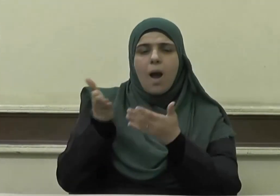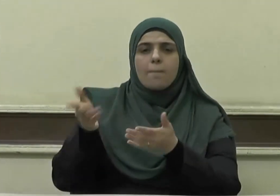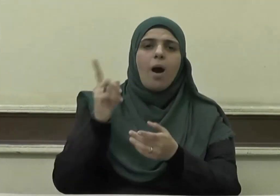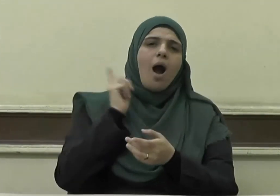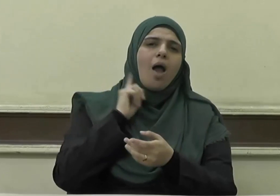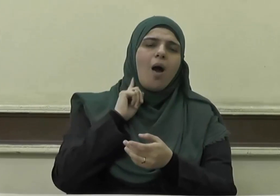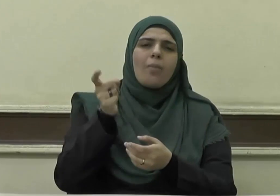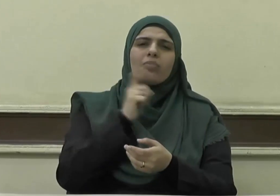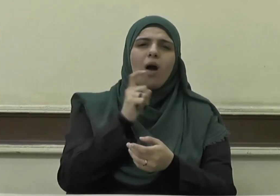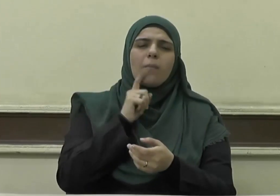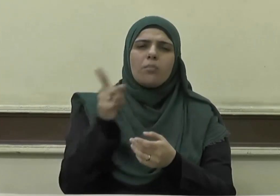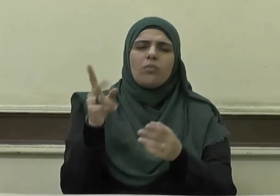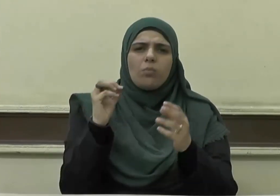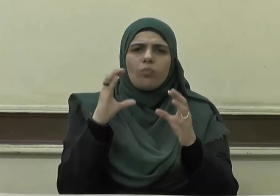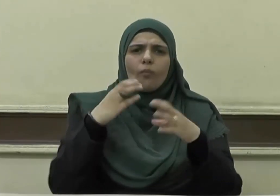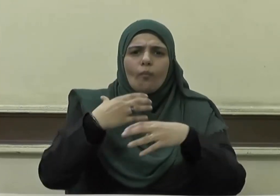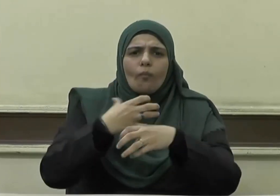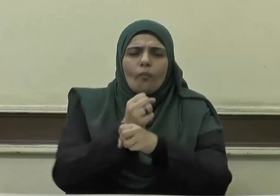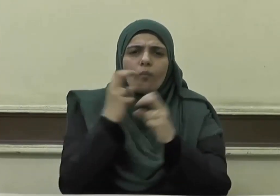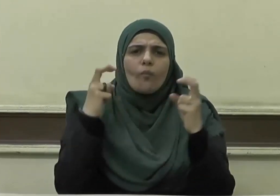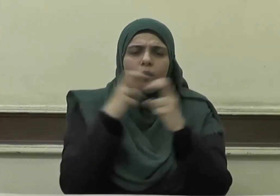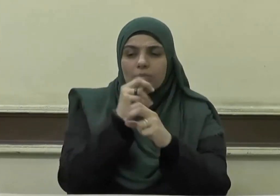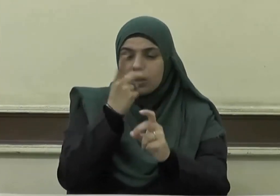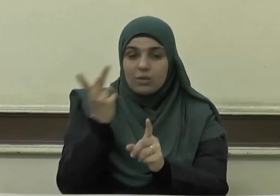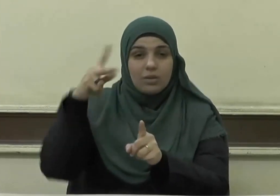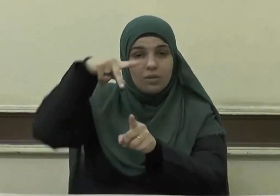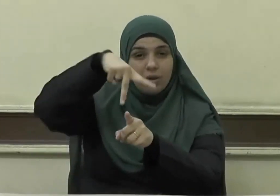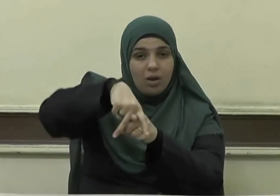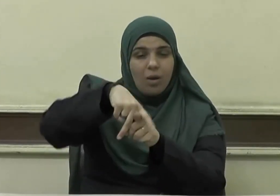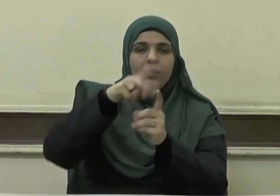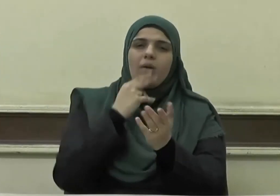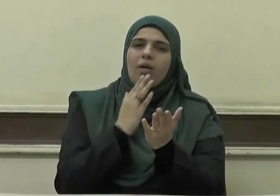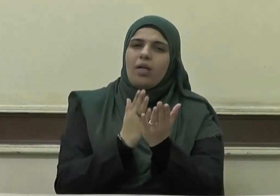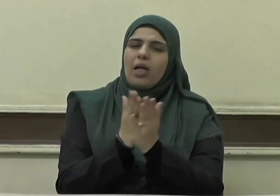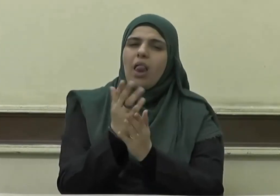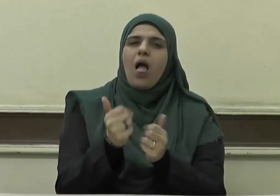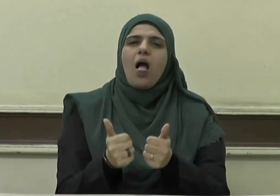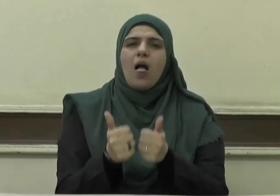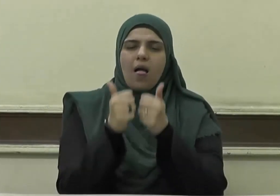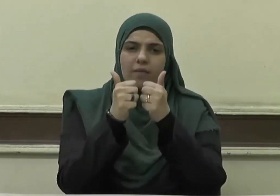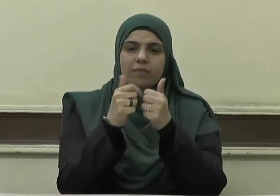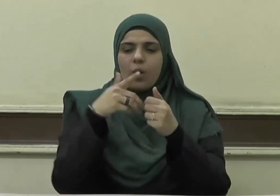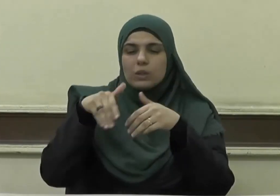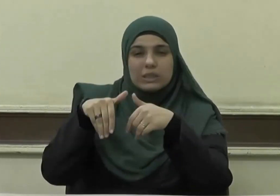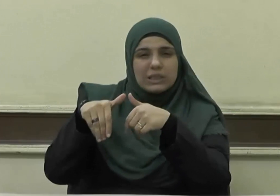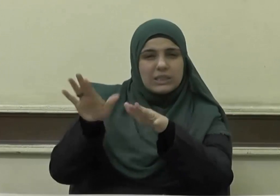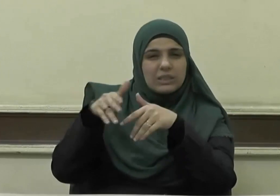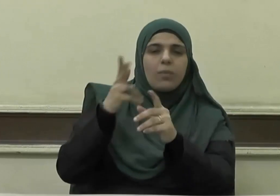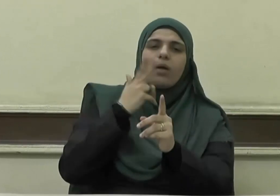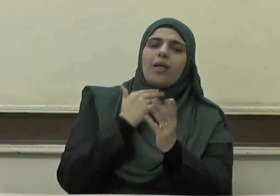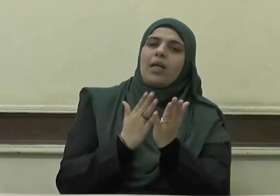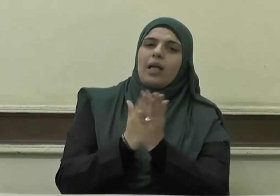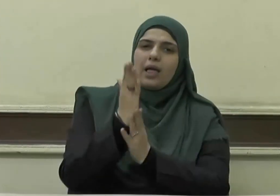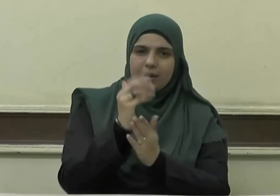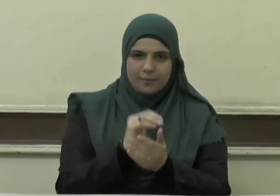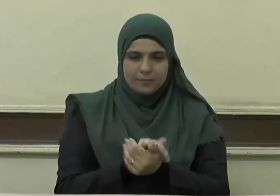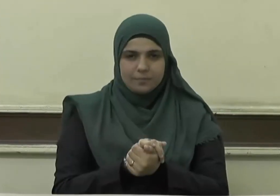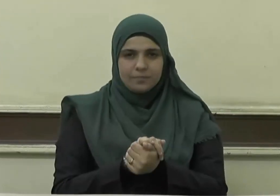المعجمة فاركبوها صالحة وتركوها صالحة ويقول